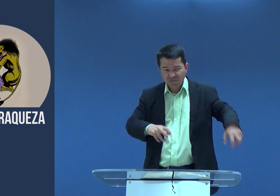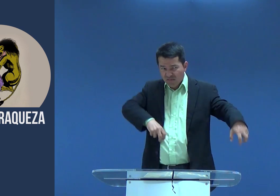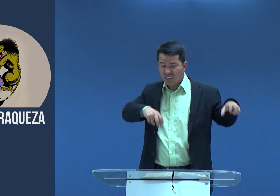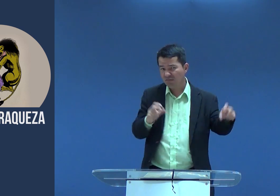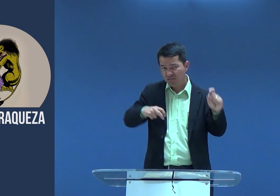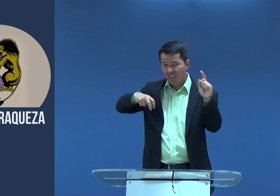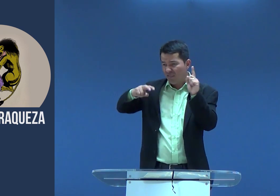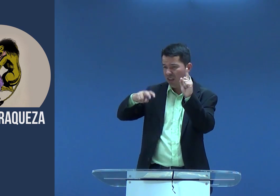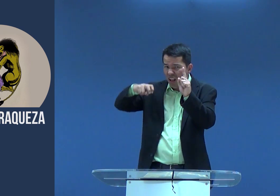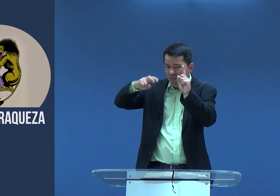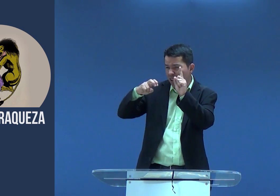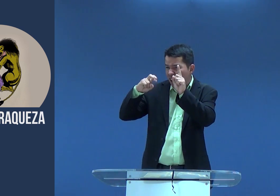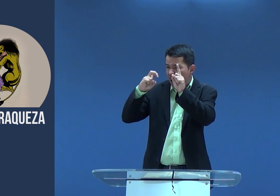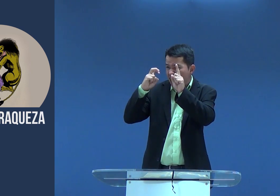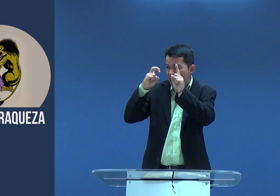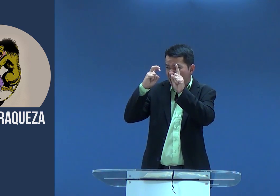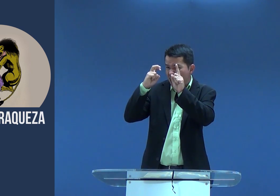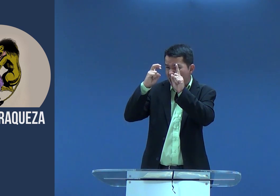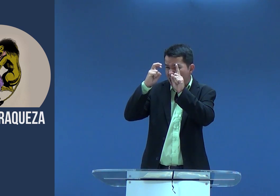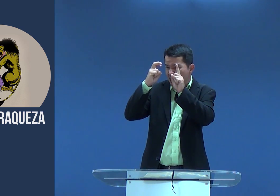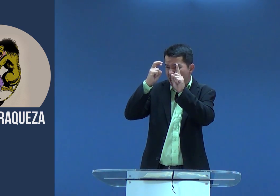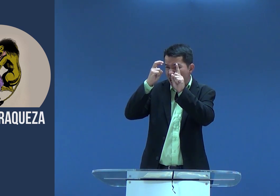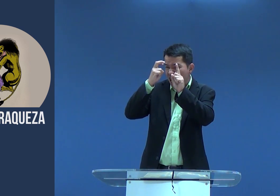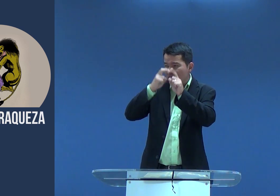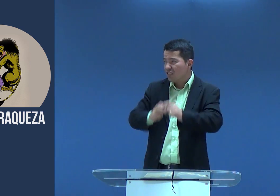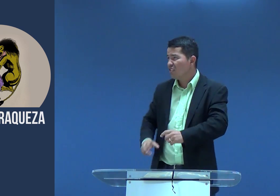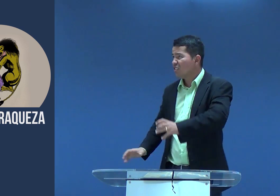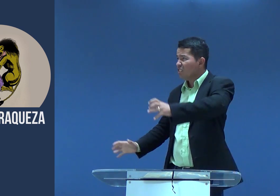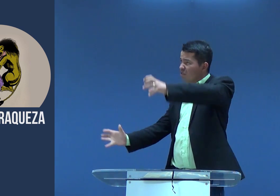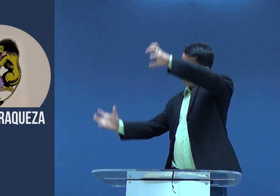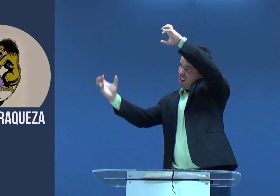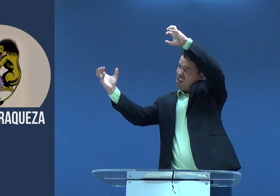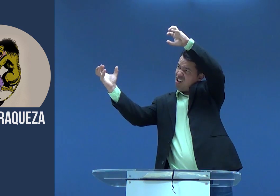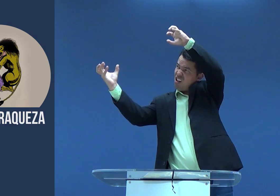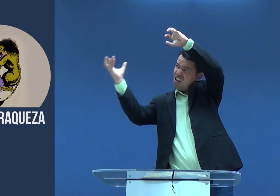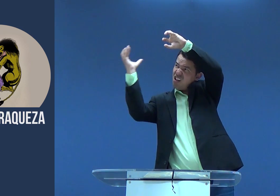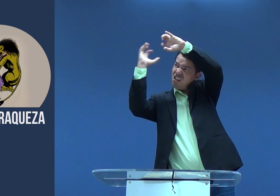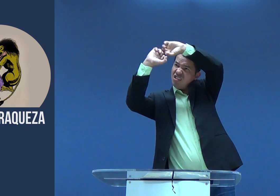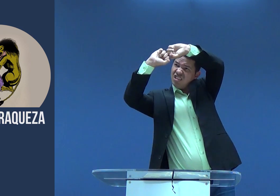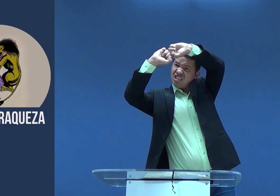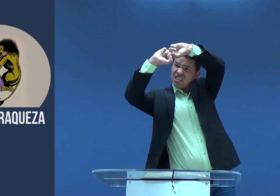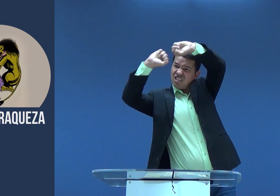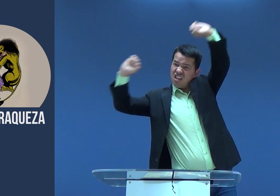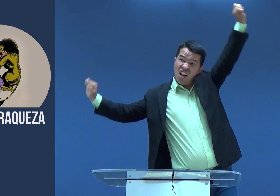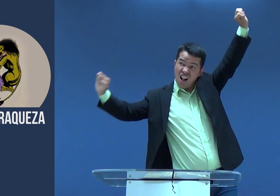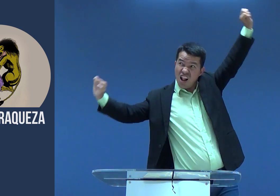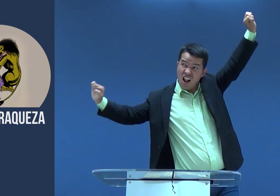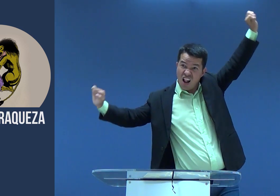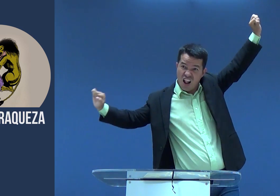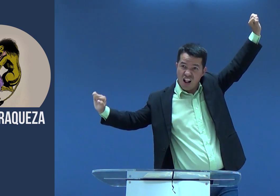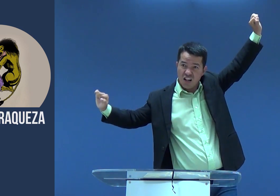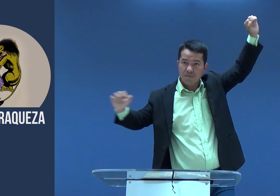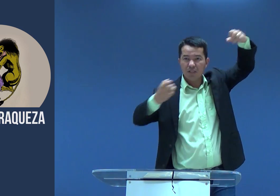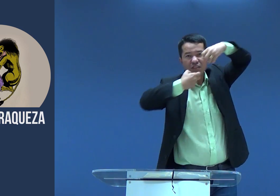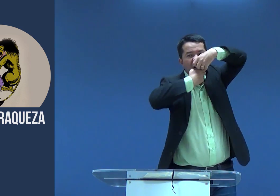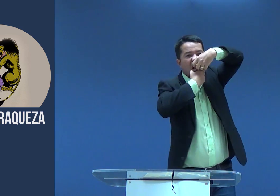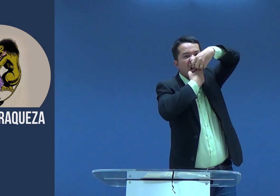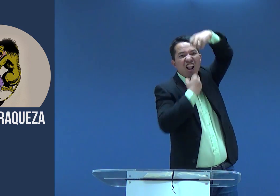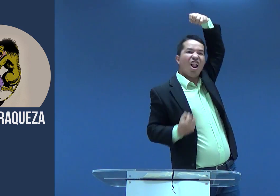Aí o leão recorrendo, entrou em um bando, eles voando em cima de você. Aí você pega e vira, e rasga, parte ele no meio.